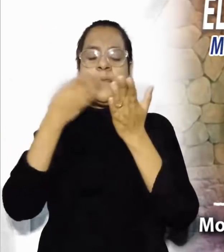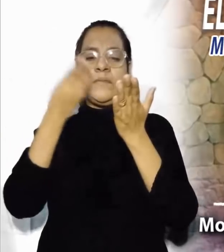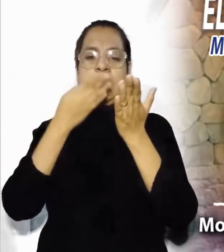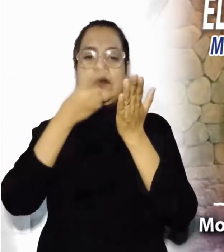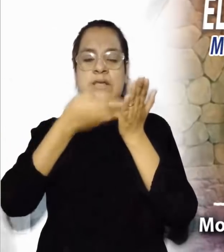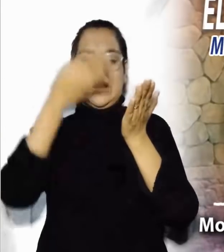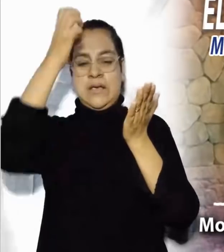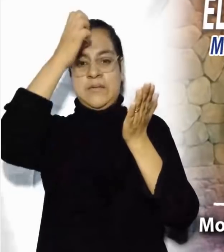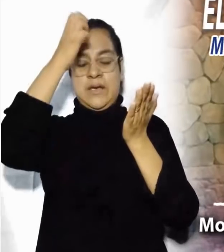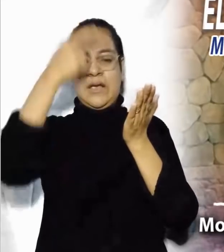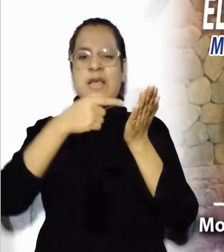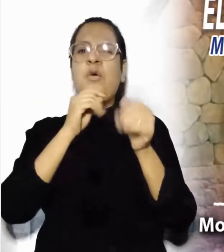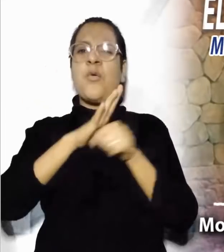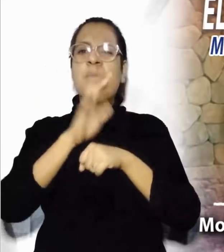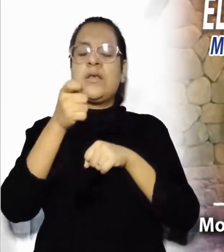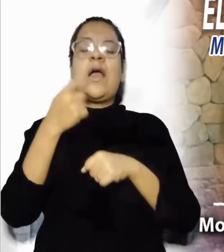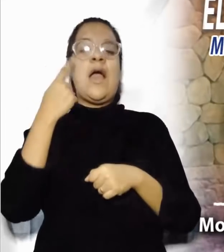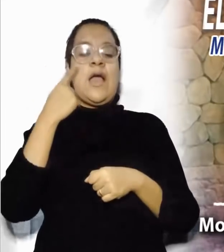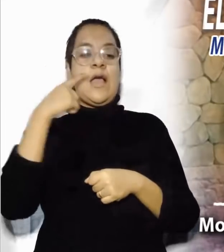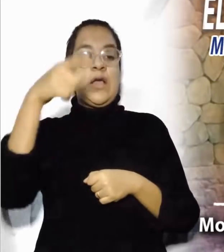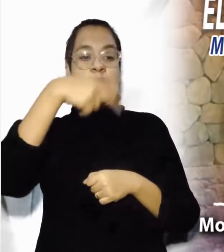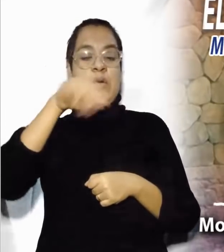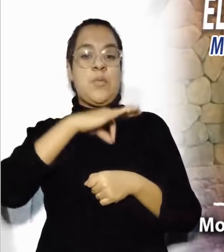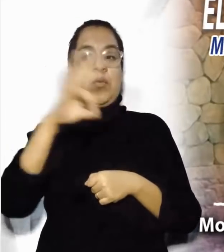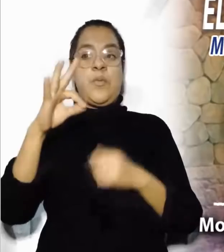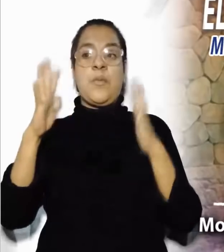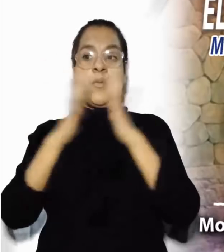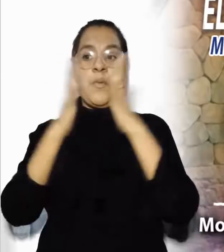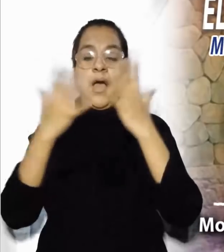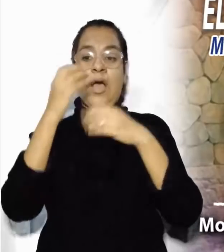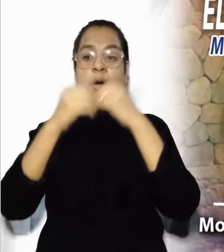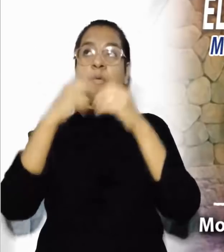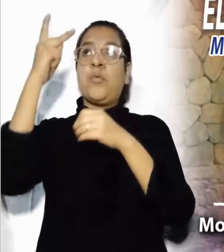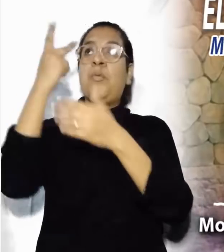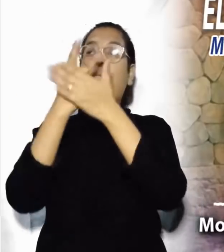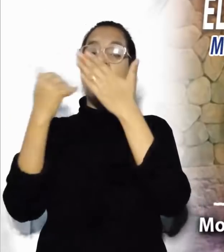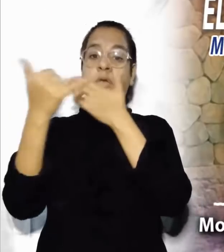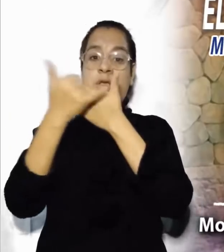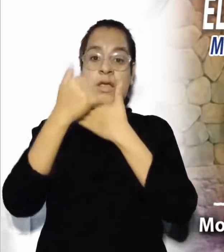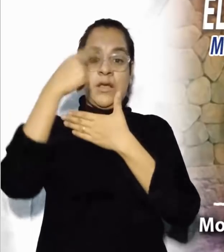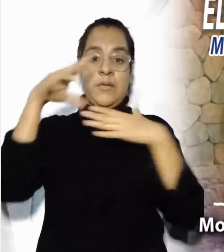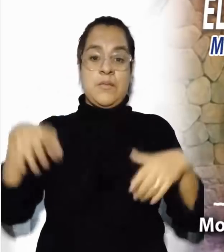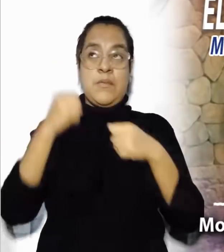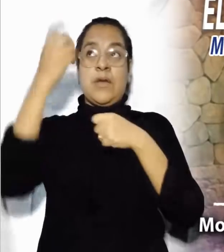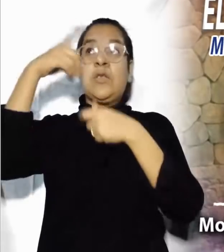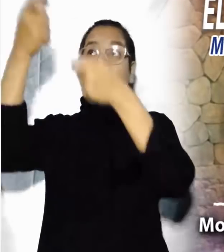importante en el Evangelio. Participar en el plan de salvación que Dios ofrece